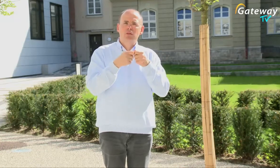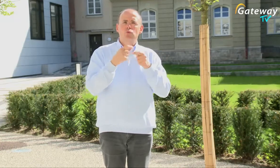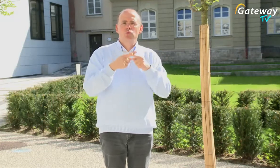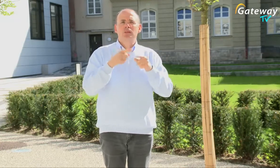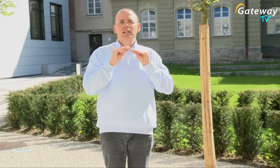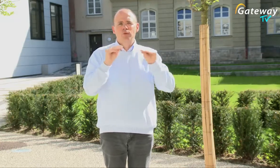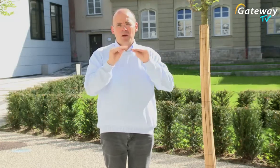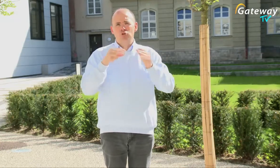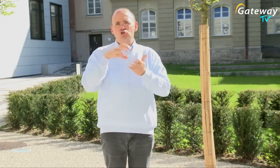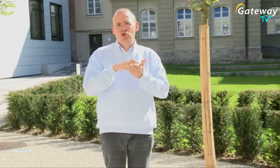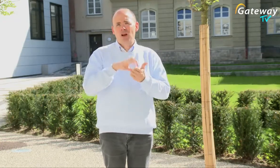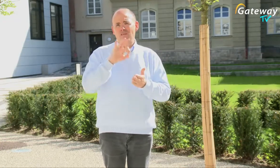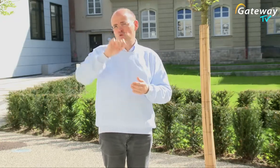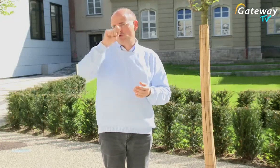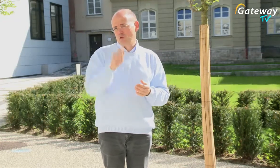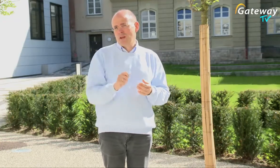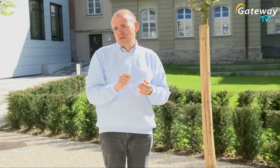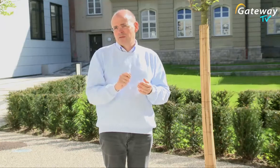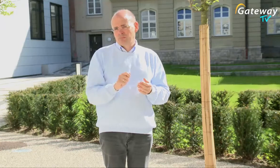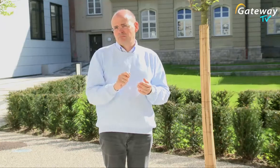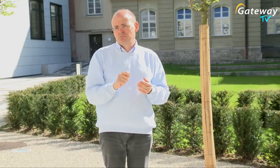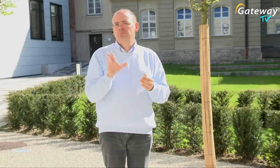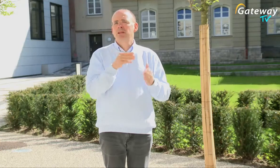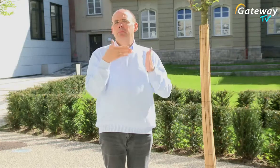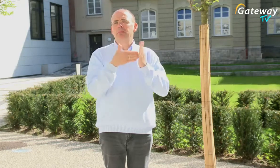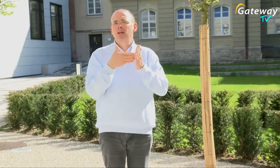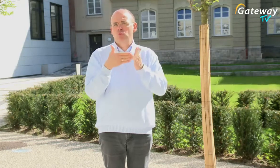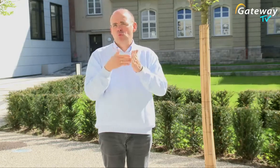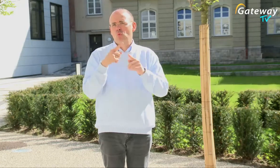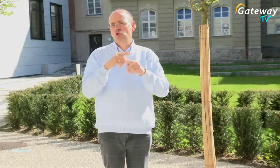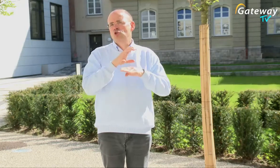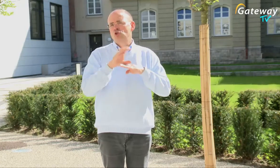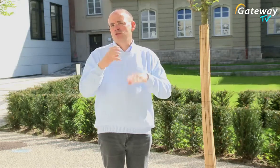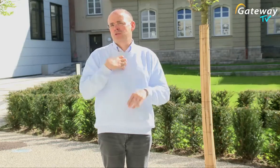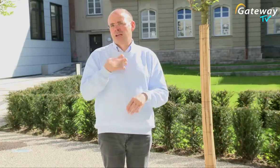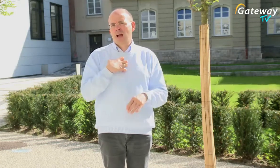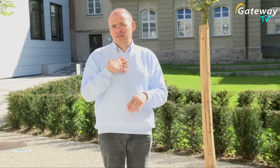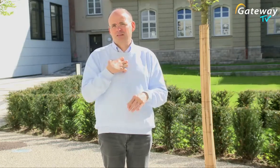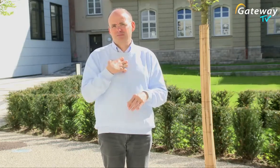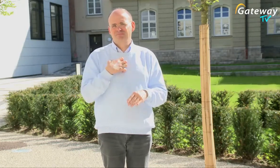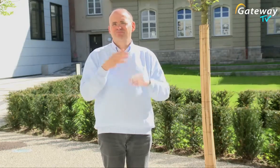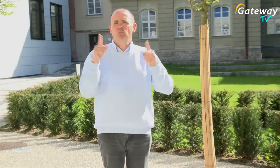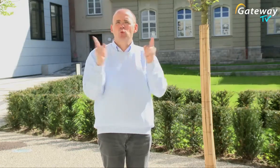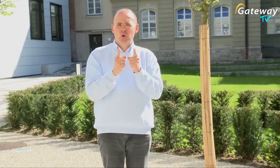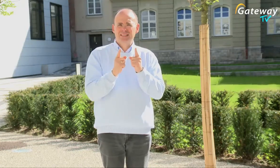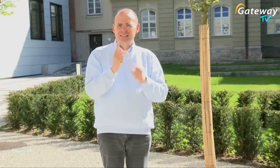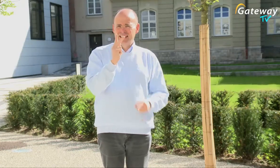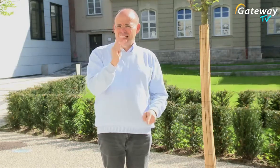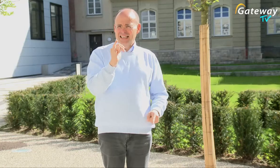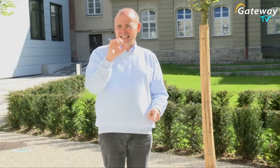Kontakt- und Informationsstelle für Studierende mit Behinderung und chronischer Erkrankung Abgekürzt ist